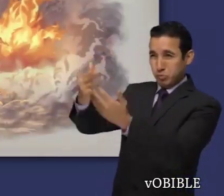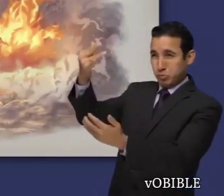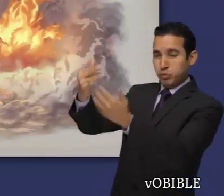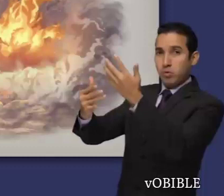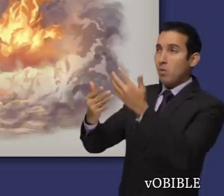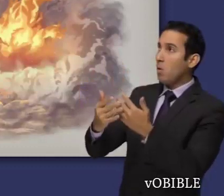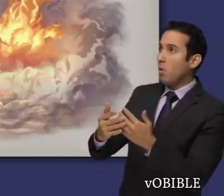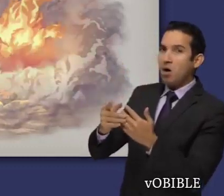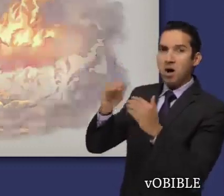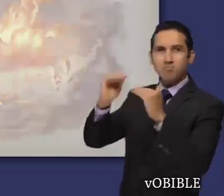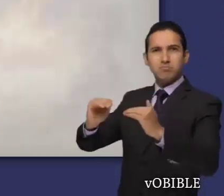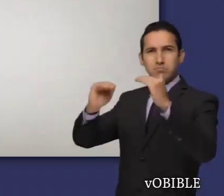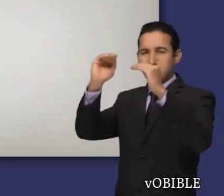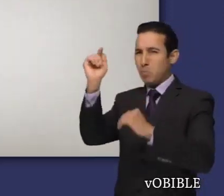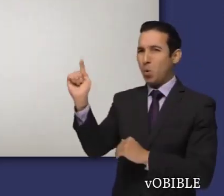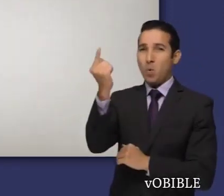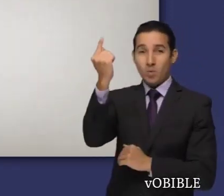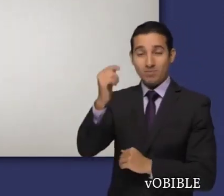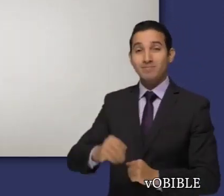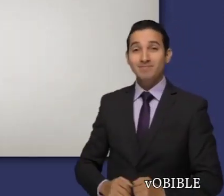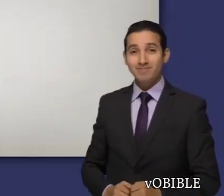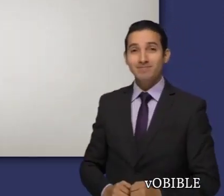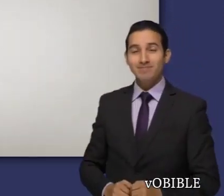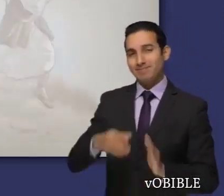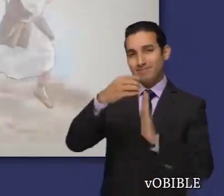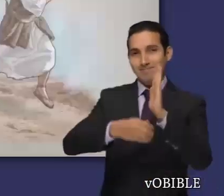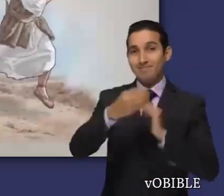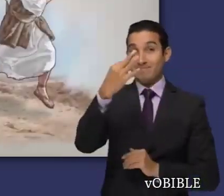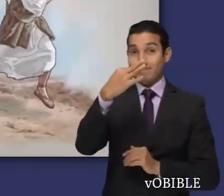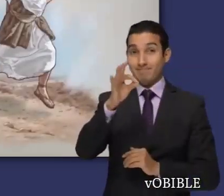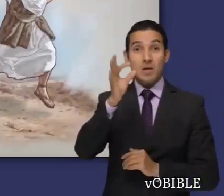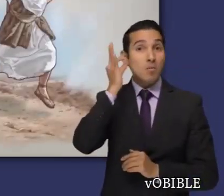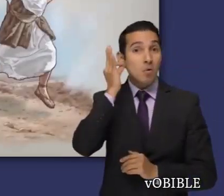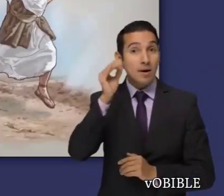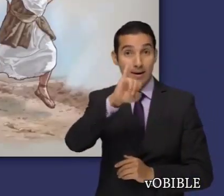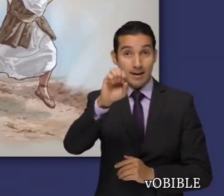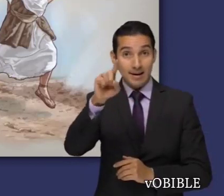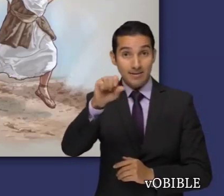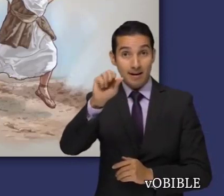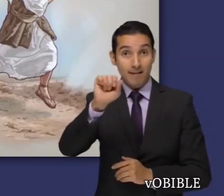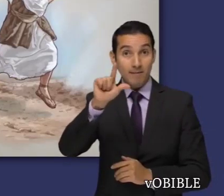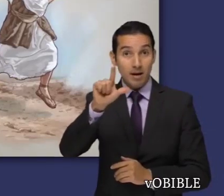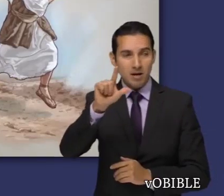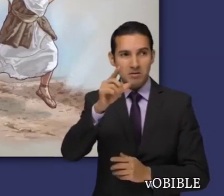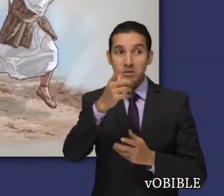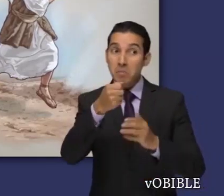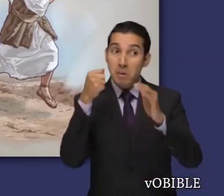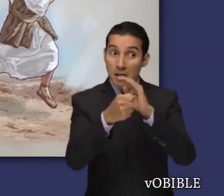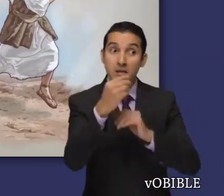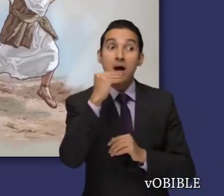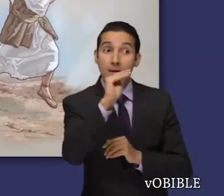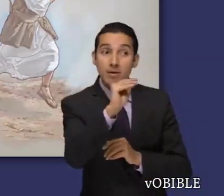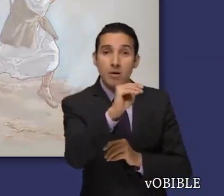que él es el Dios verdadero. En el capítulo 19, Jezabel amenaza de muerte a Elías, y él sale huyendo